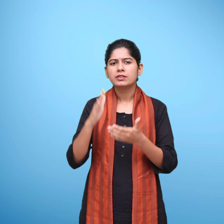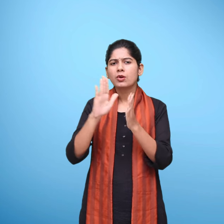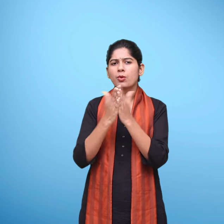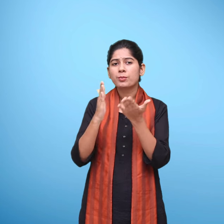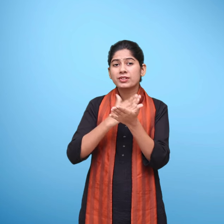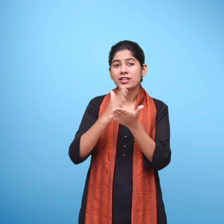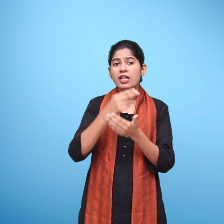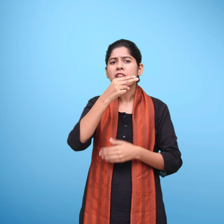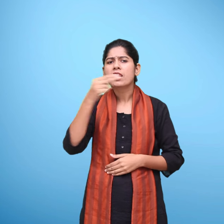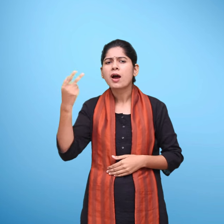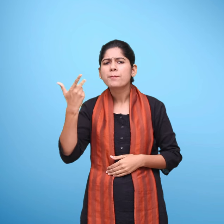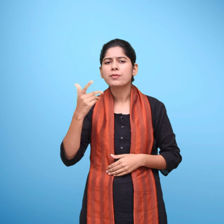चंदा मामा दूर के